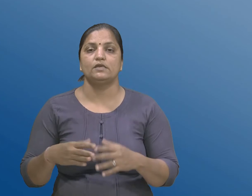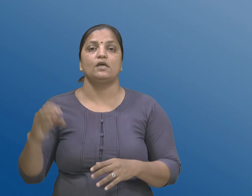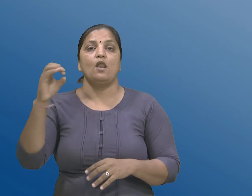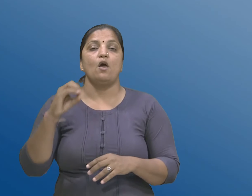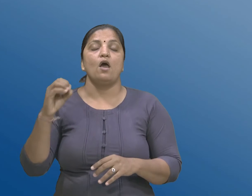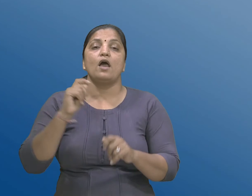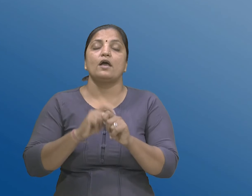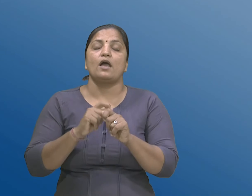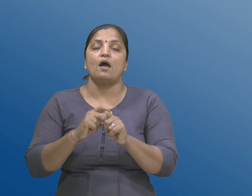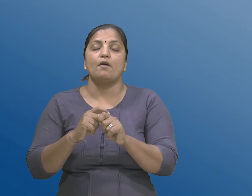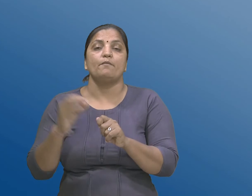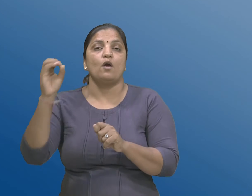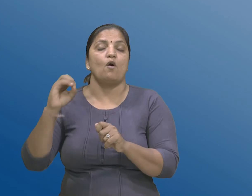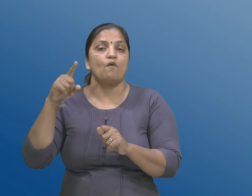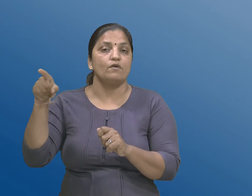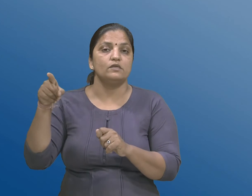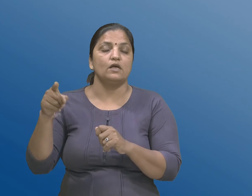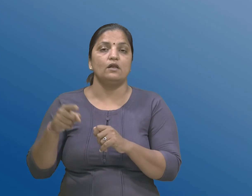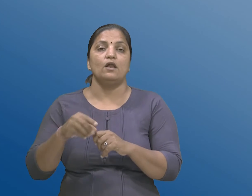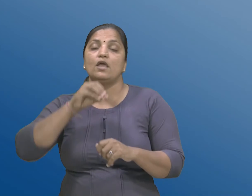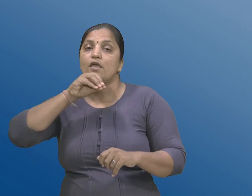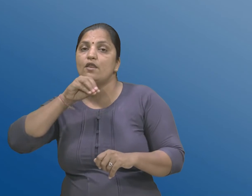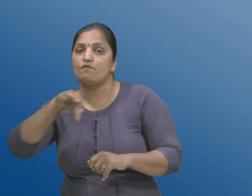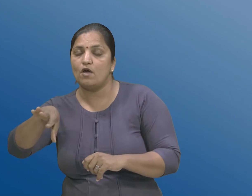माहिती अने प्रत्युतर पुरा पाडवानी रीट